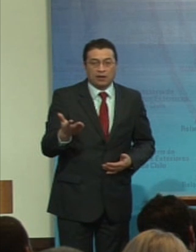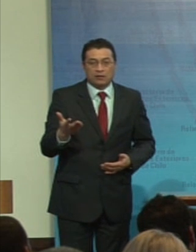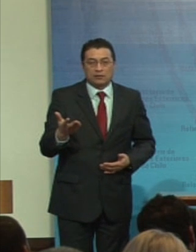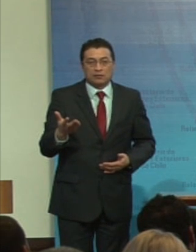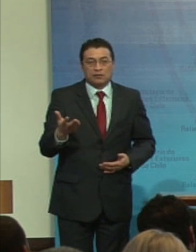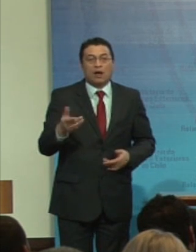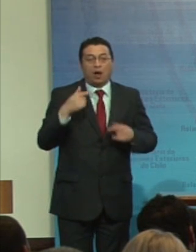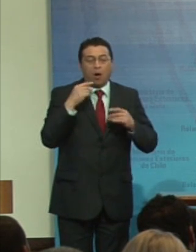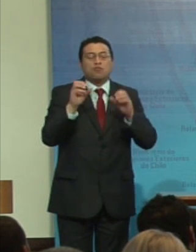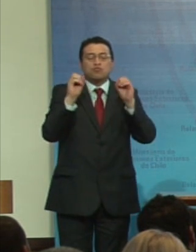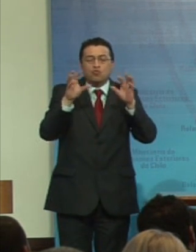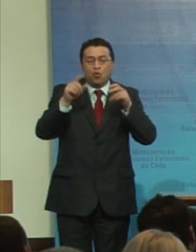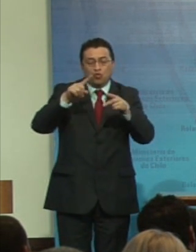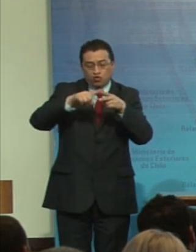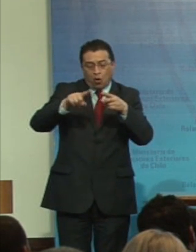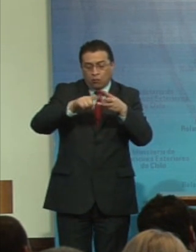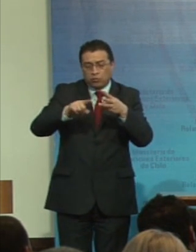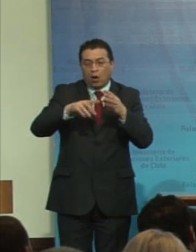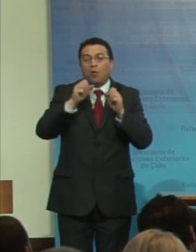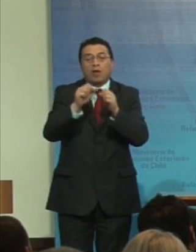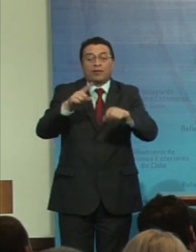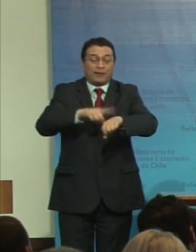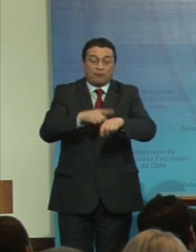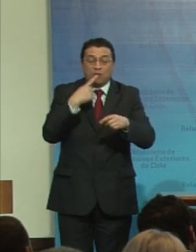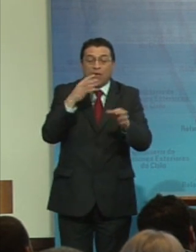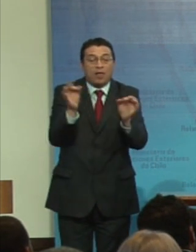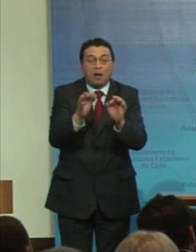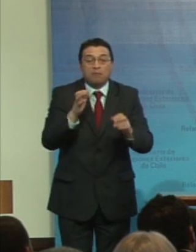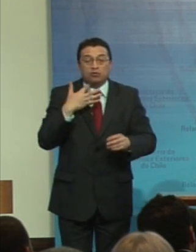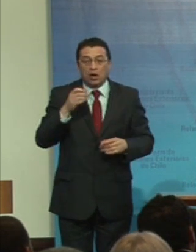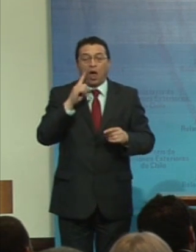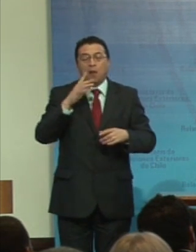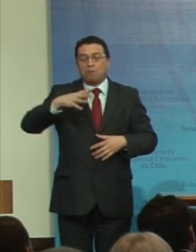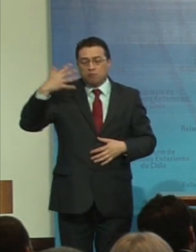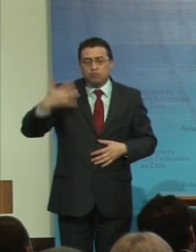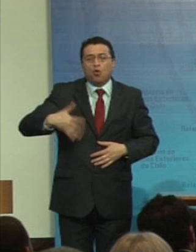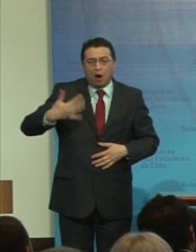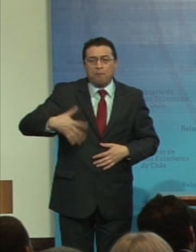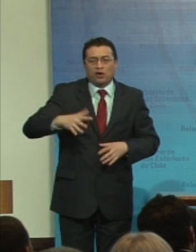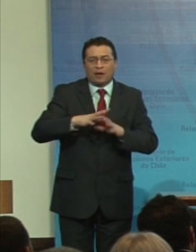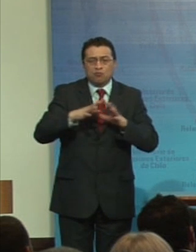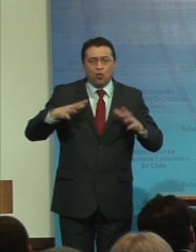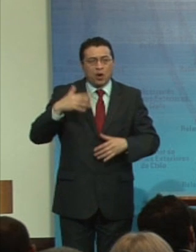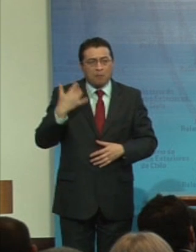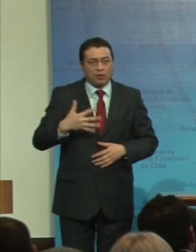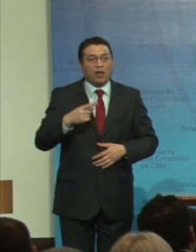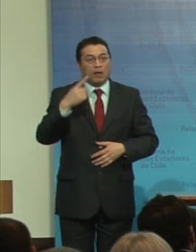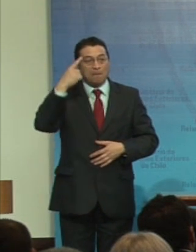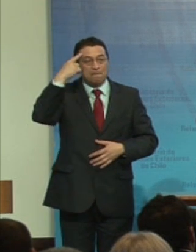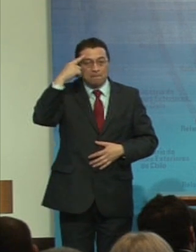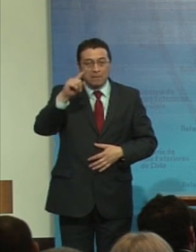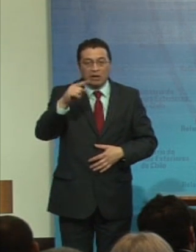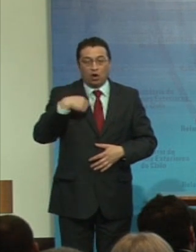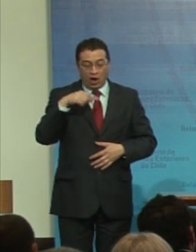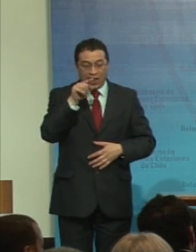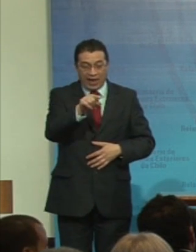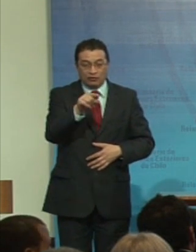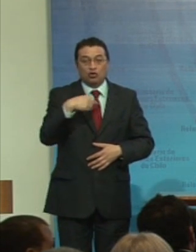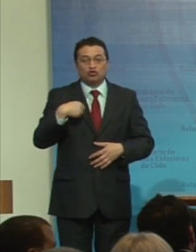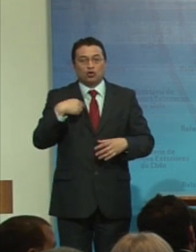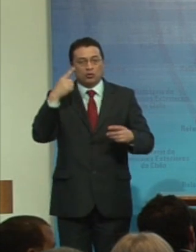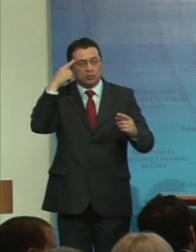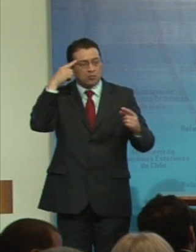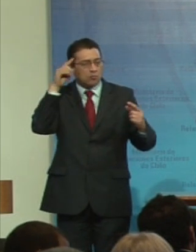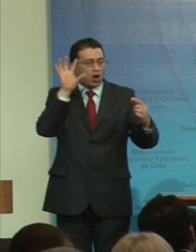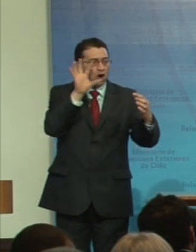por muchas razones no tengo tiempo para explicar por qué es muy importante pero eso yo lo conecto